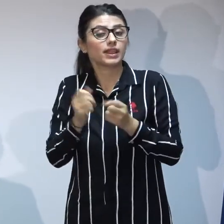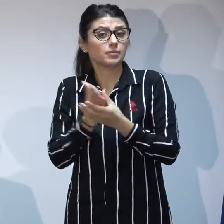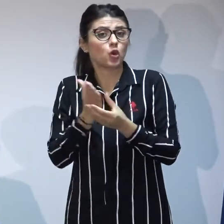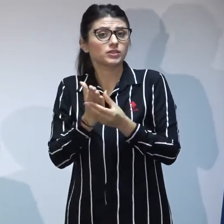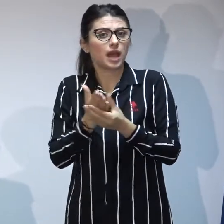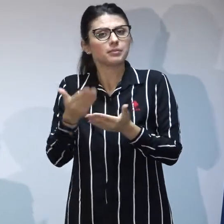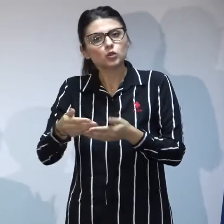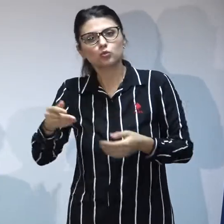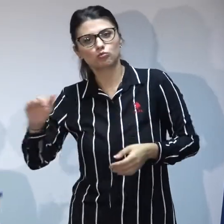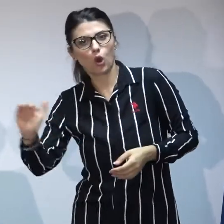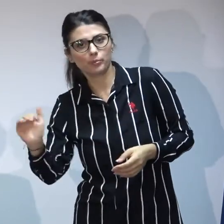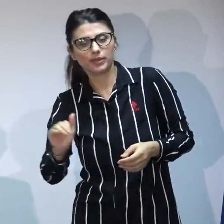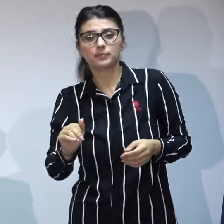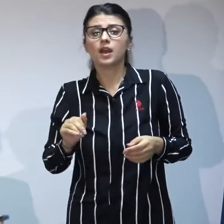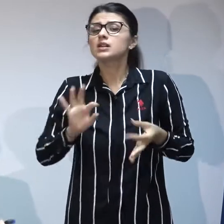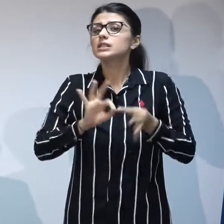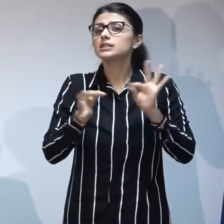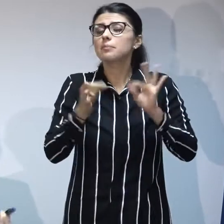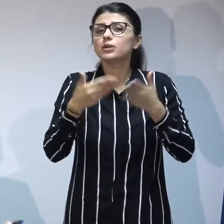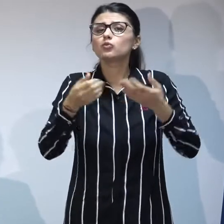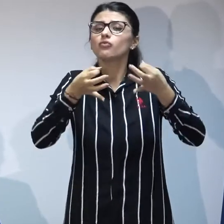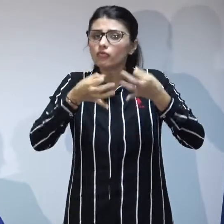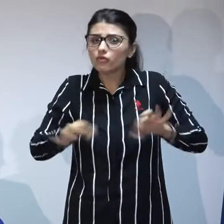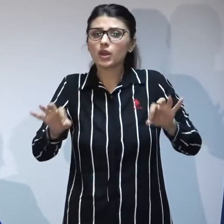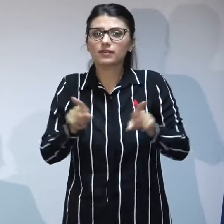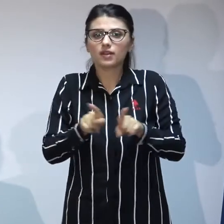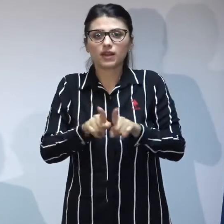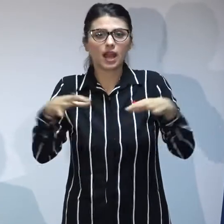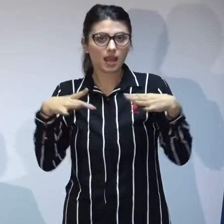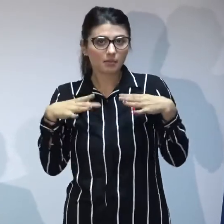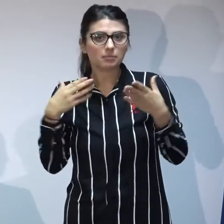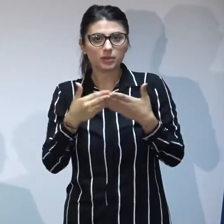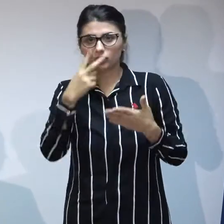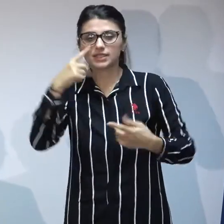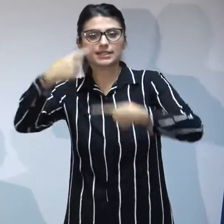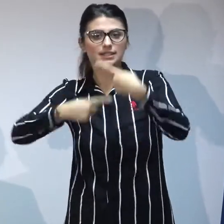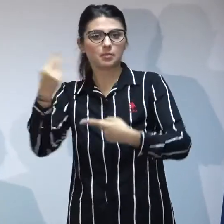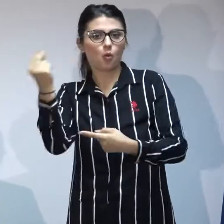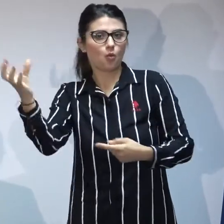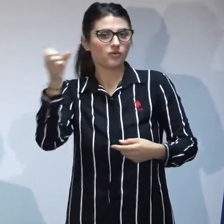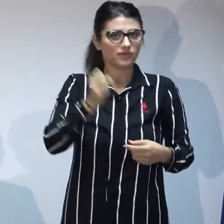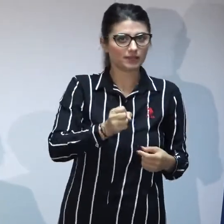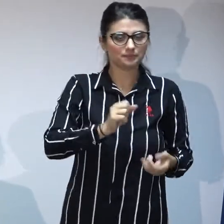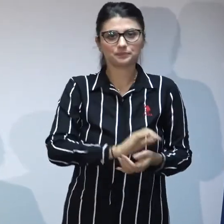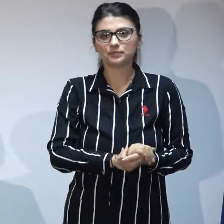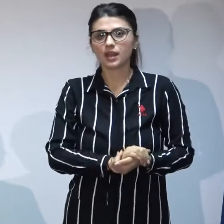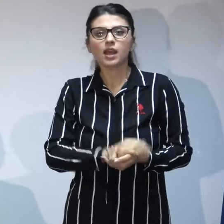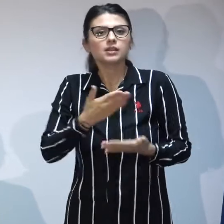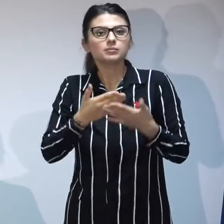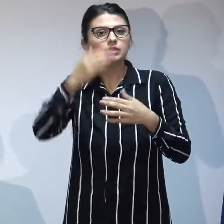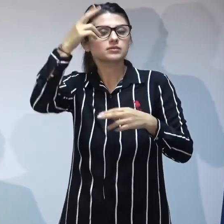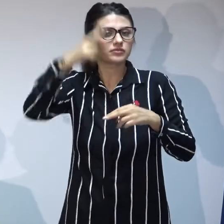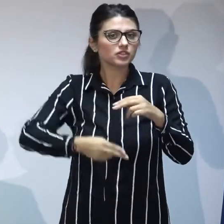practic, pentru a-i face disponibil pe copiii din sistem în vederea adopției. De la sfârșitul lunii